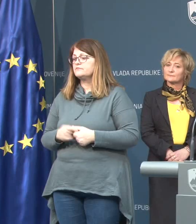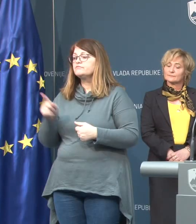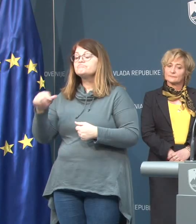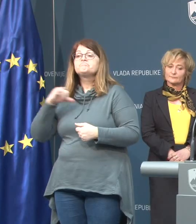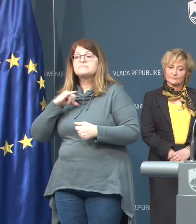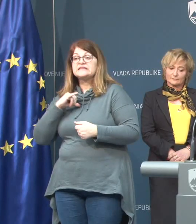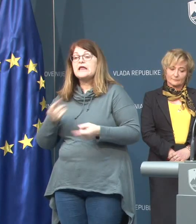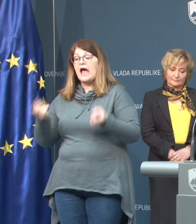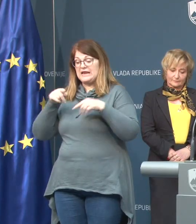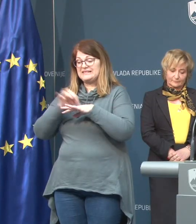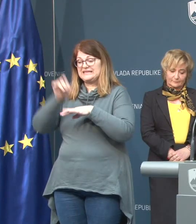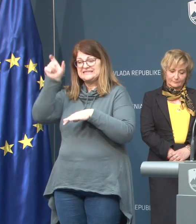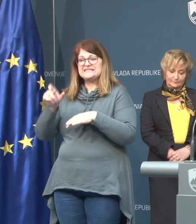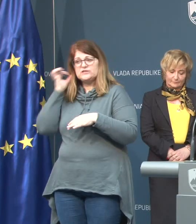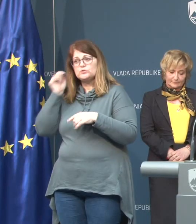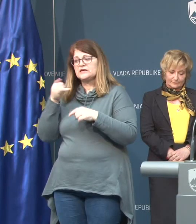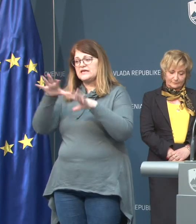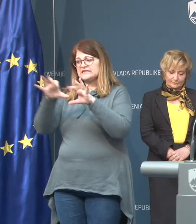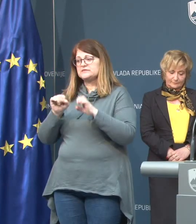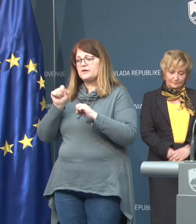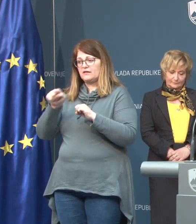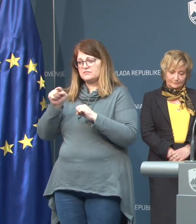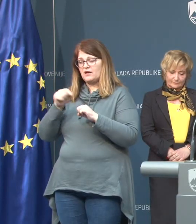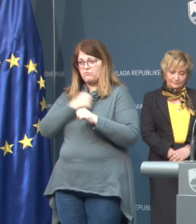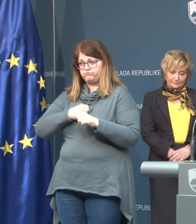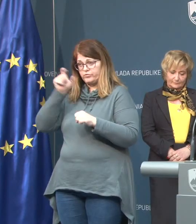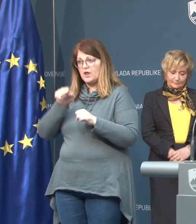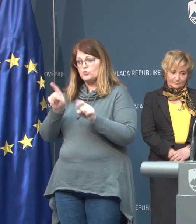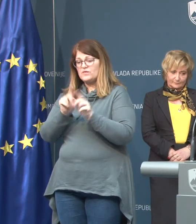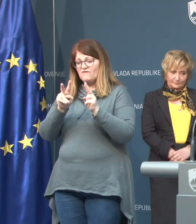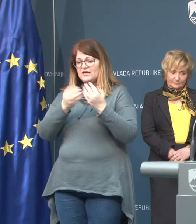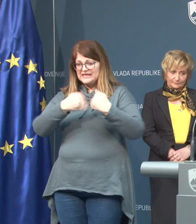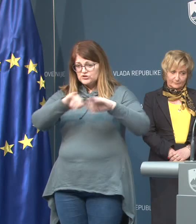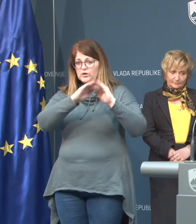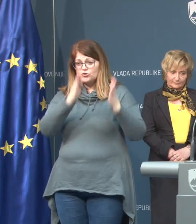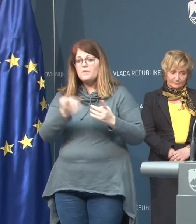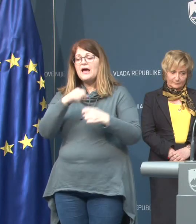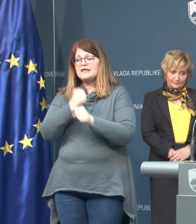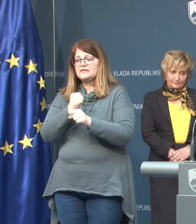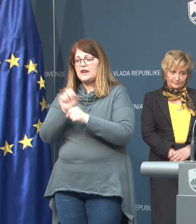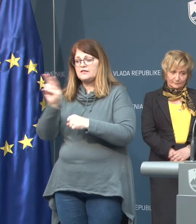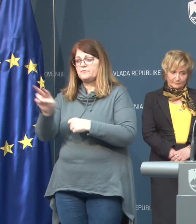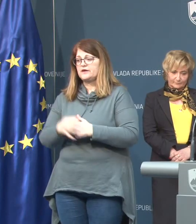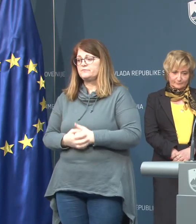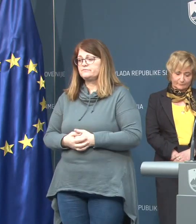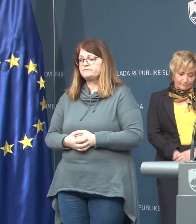Zanima me, če je ta zdravnica, ki je sprejela tega pacienta v zdravstveni domov v izolaciji oziroma doma ali dela naprej?